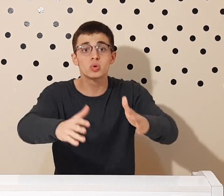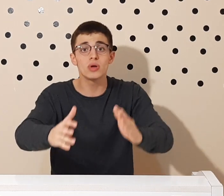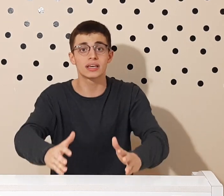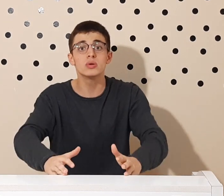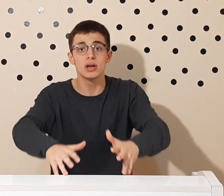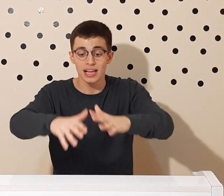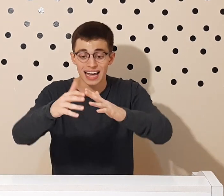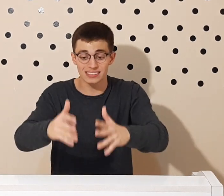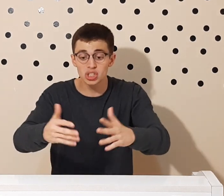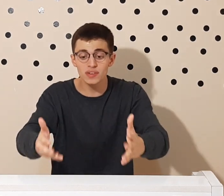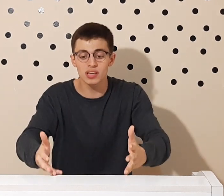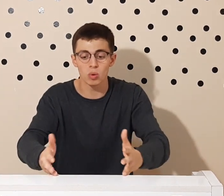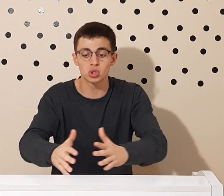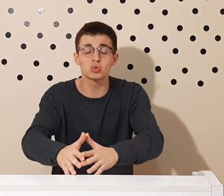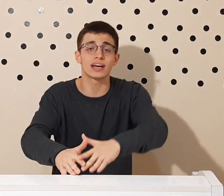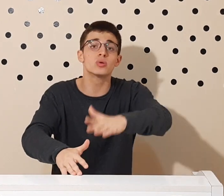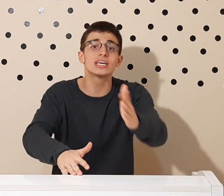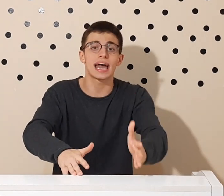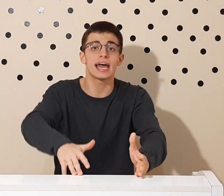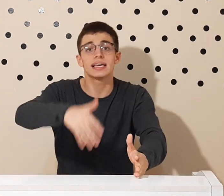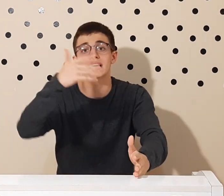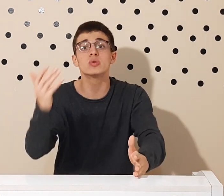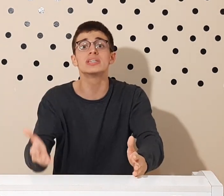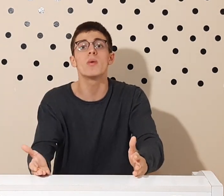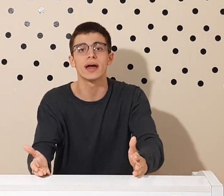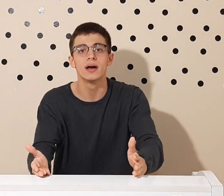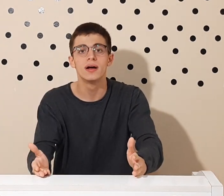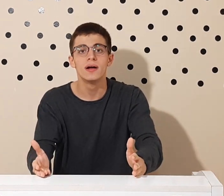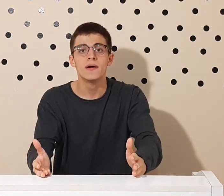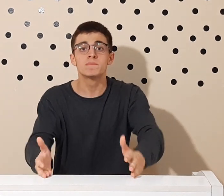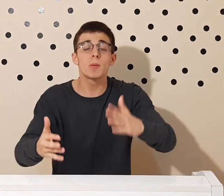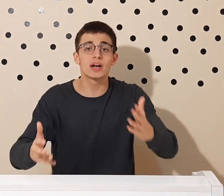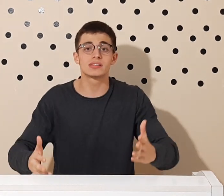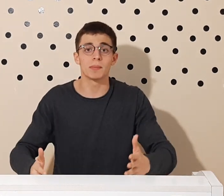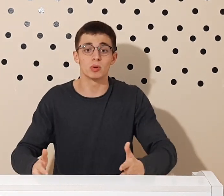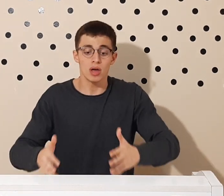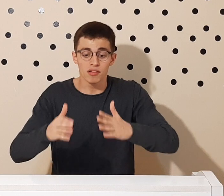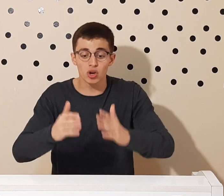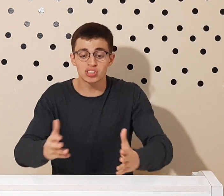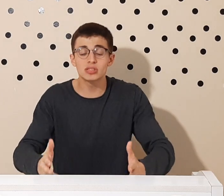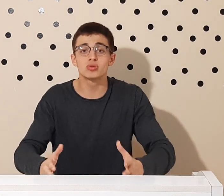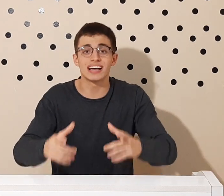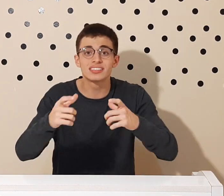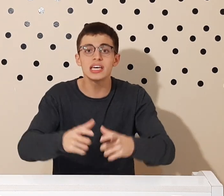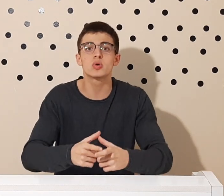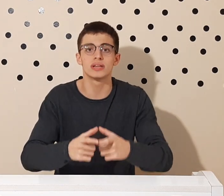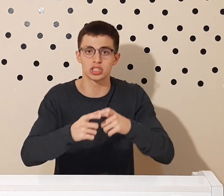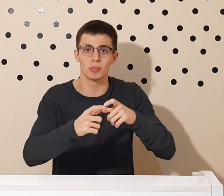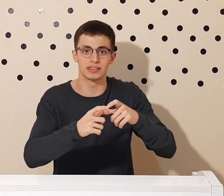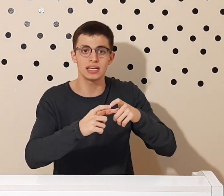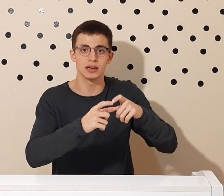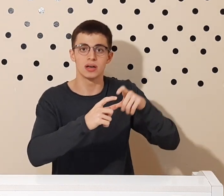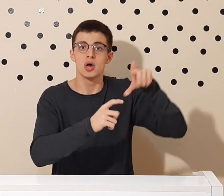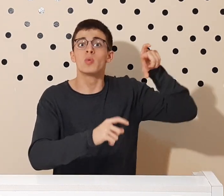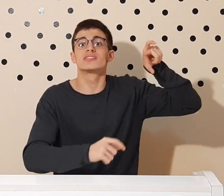tudo aquilo, essa divisão de tudo aquilo que é e aquilo que não é. Então, por exemplo, você estudar círculo na geometria, uma